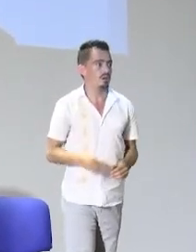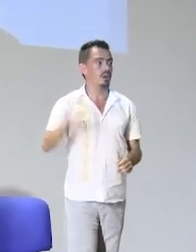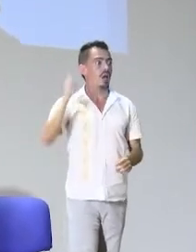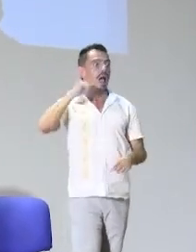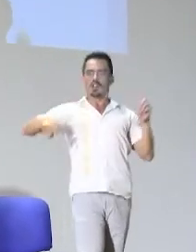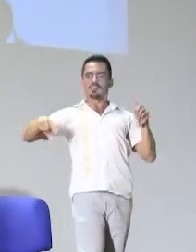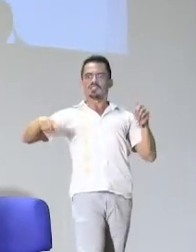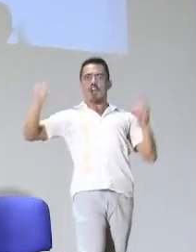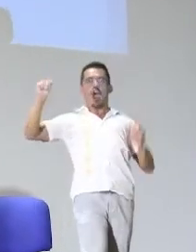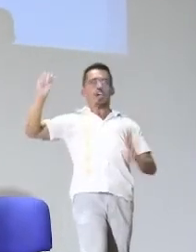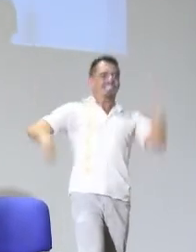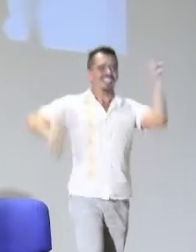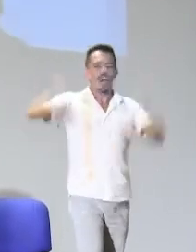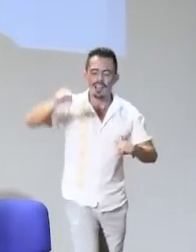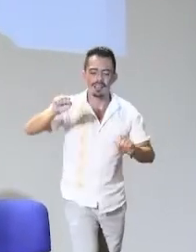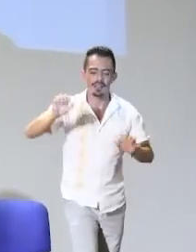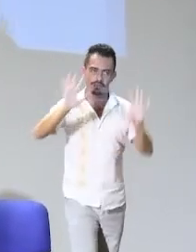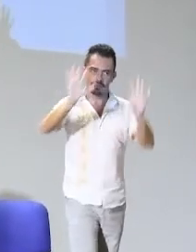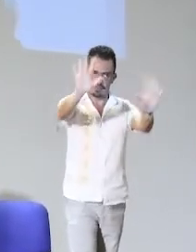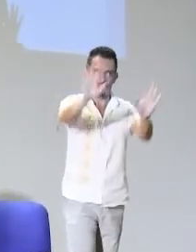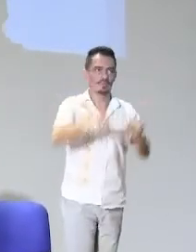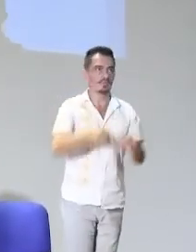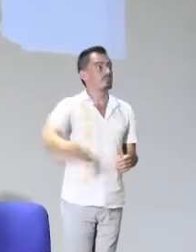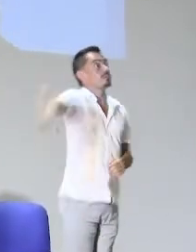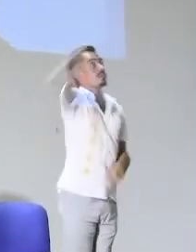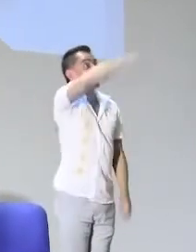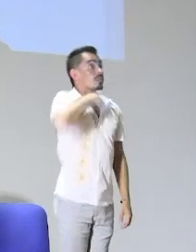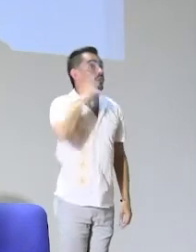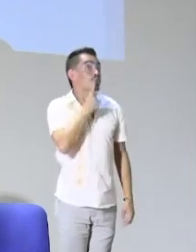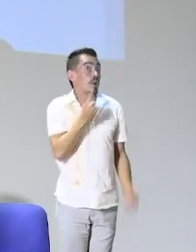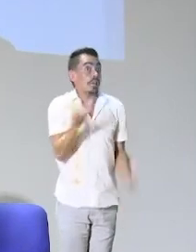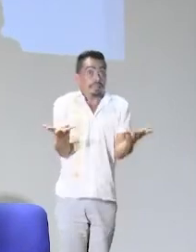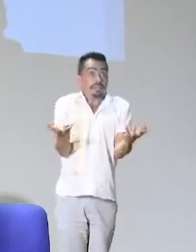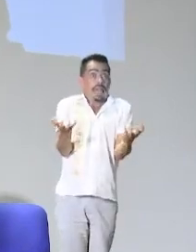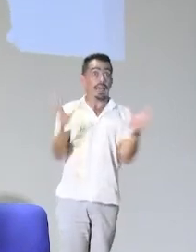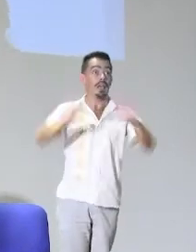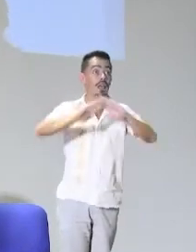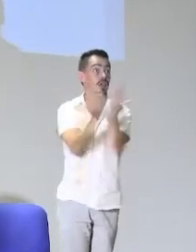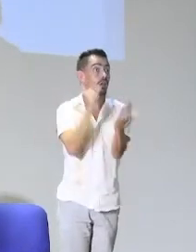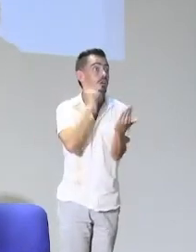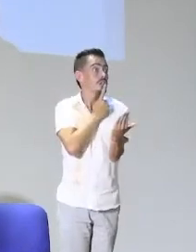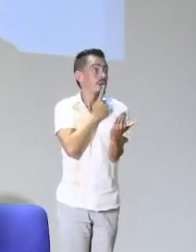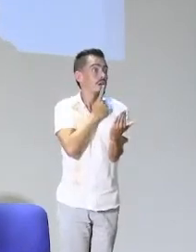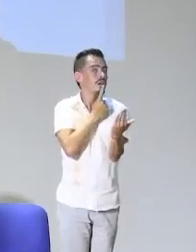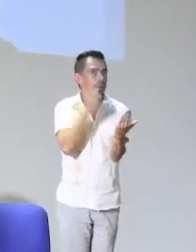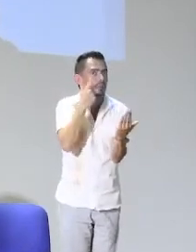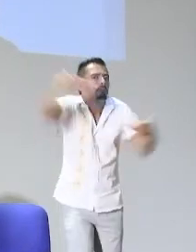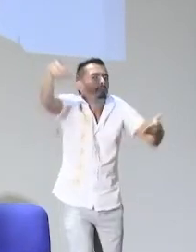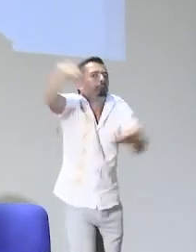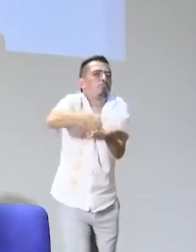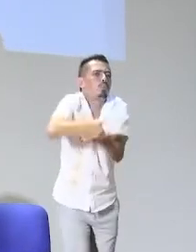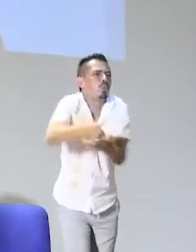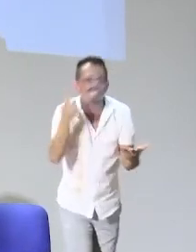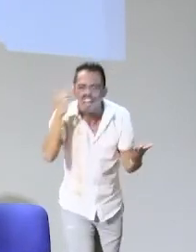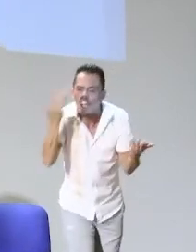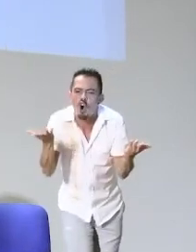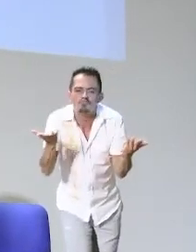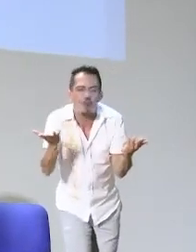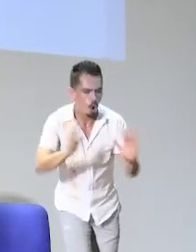pasado, que los resultados no han sido como muy positivos, empezamos a entender ahora y que aprendamos un poco de qué es que queremos los sordos,